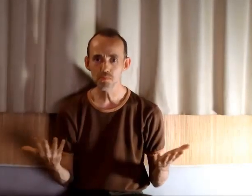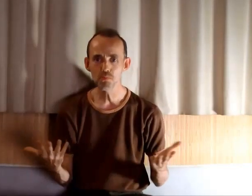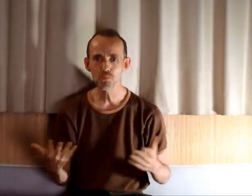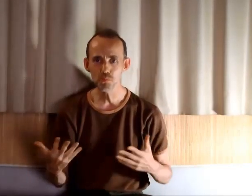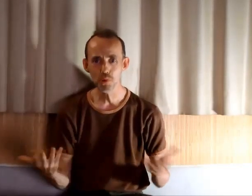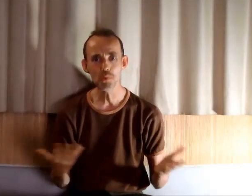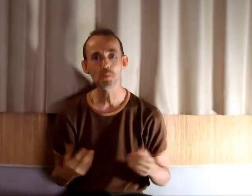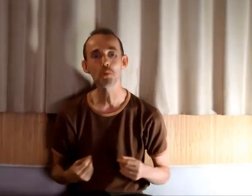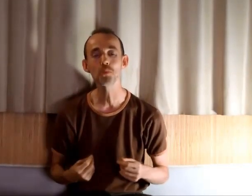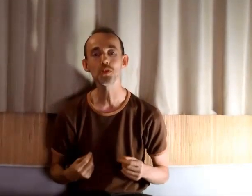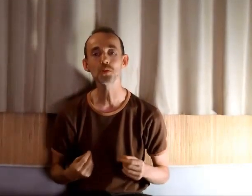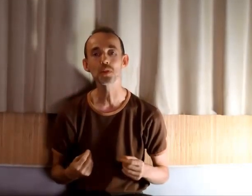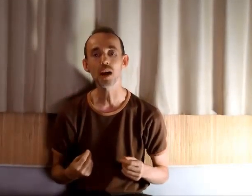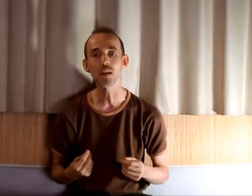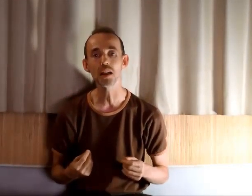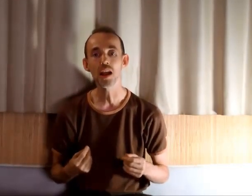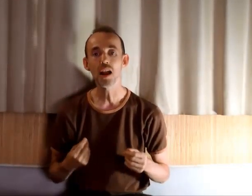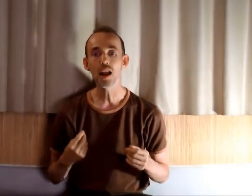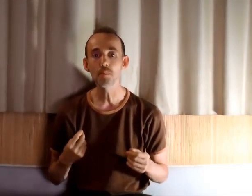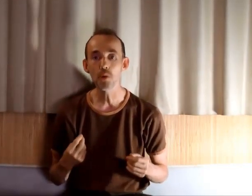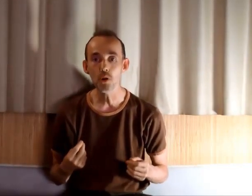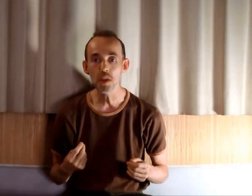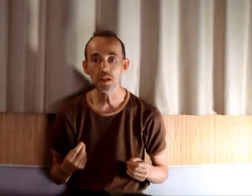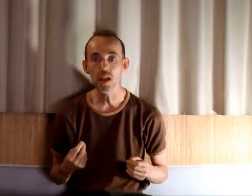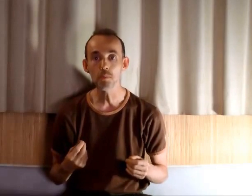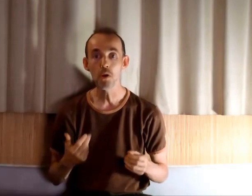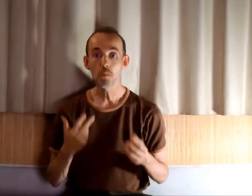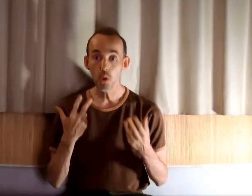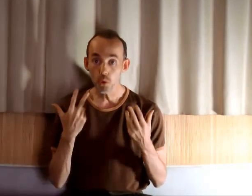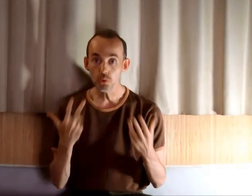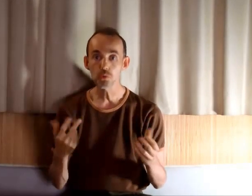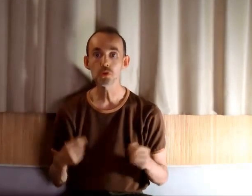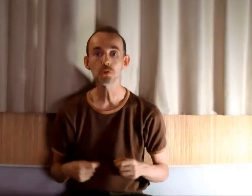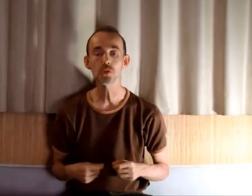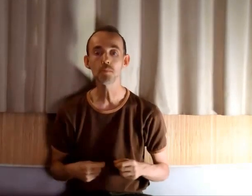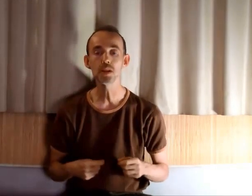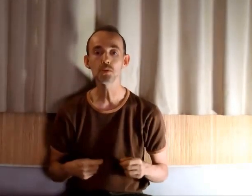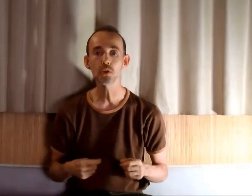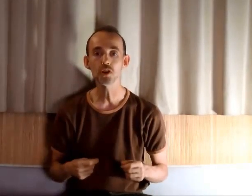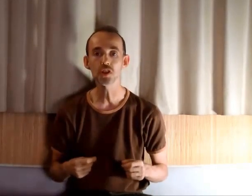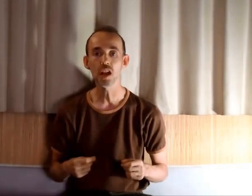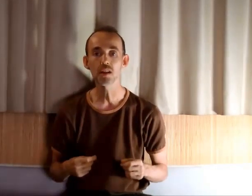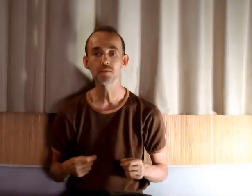'est la première proposition de travail. La première étape, prendre conscience de la blessure originelle.